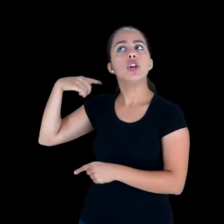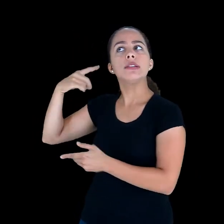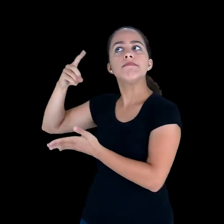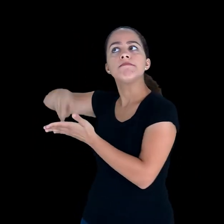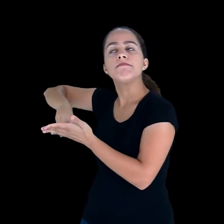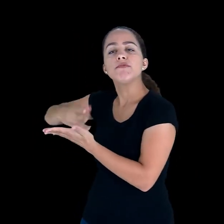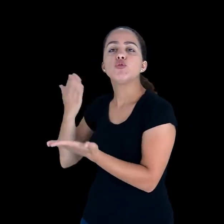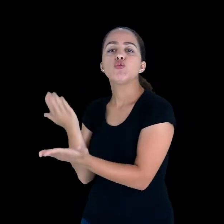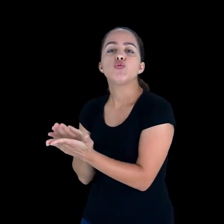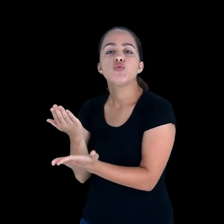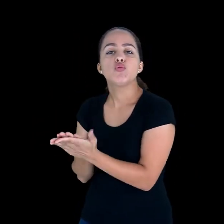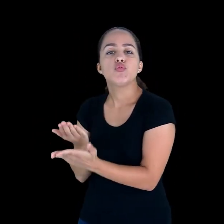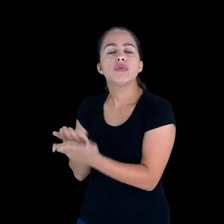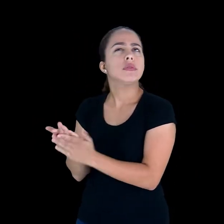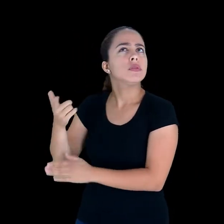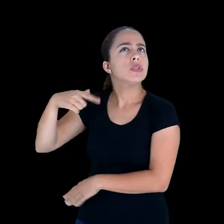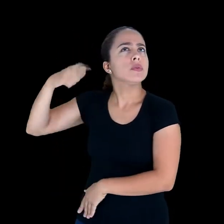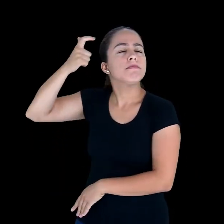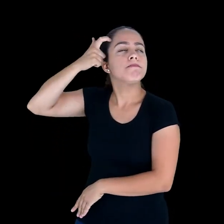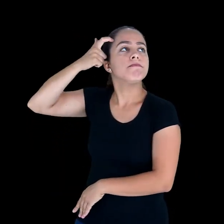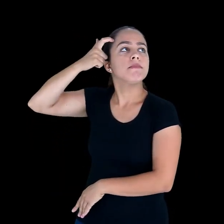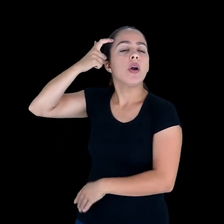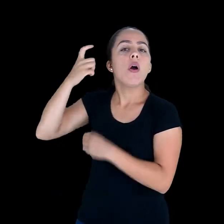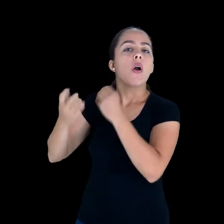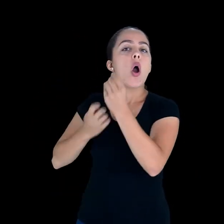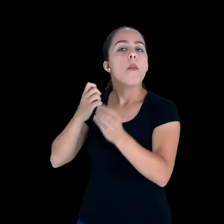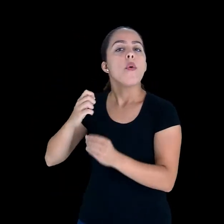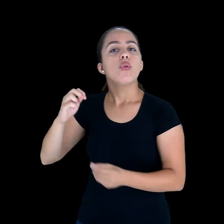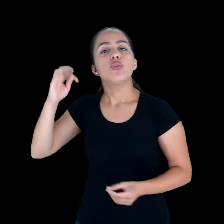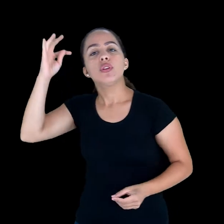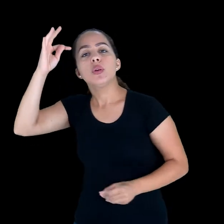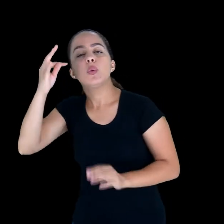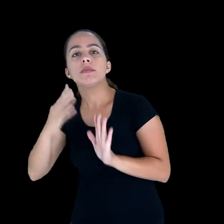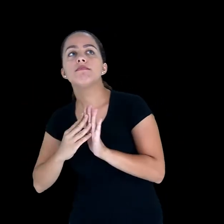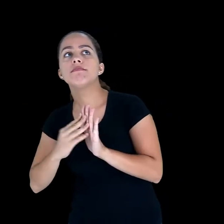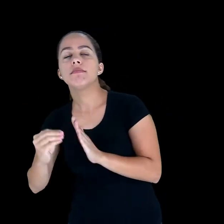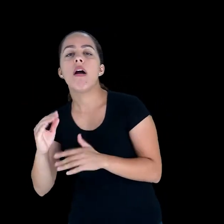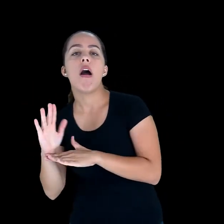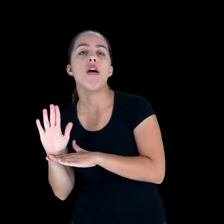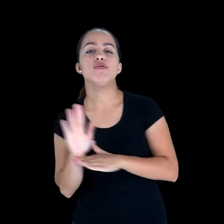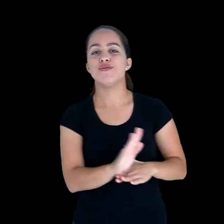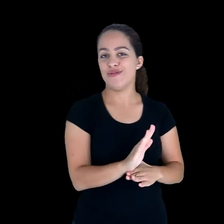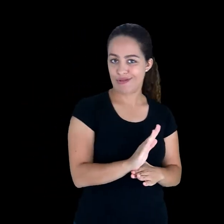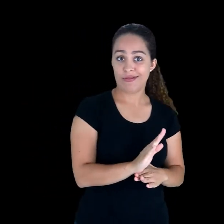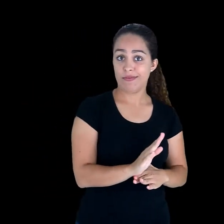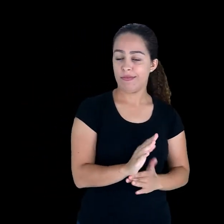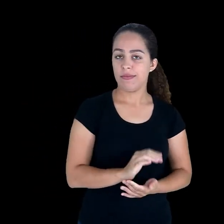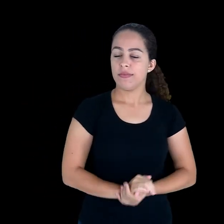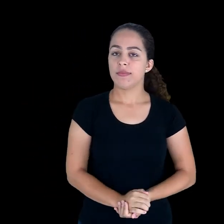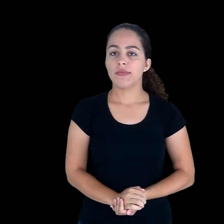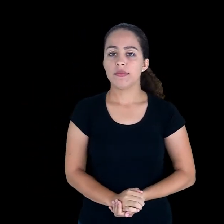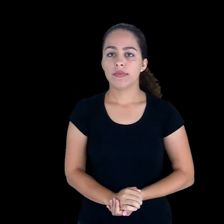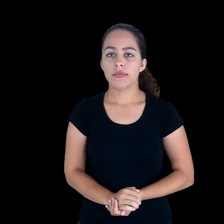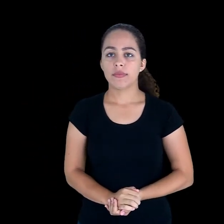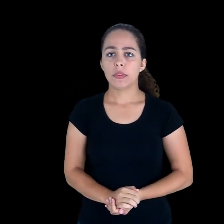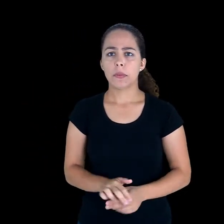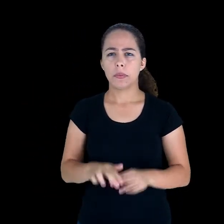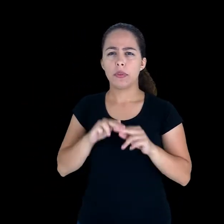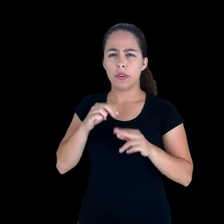teorias. Ou seja, se eu me deparo com uma metodologia como a gamificação, eu não